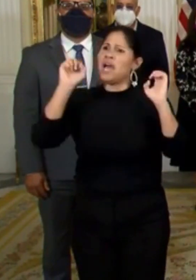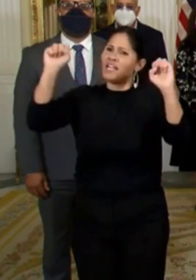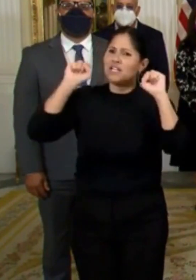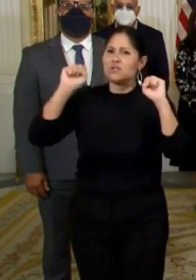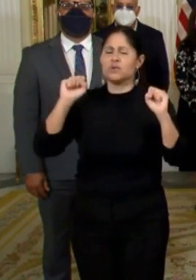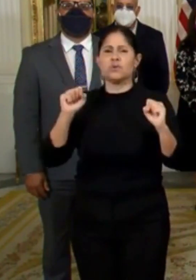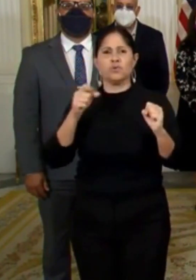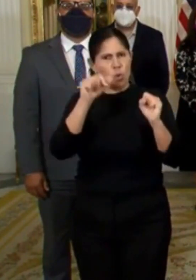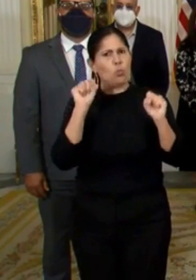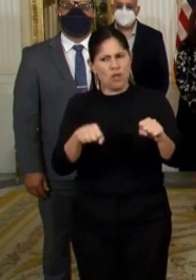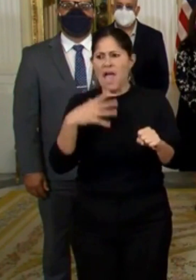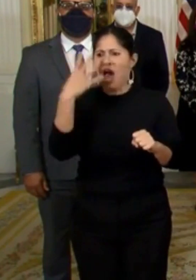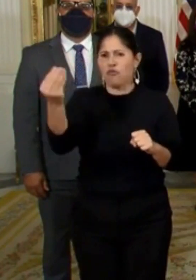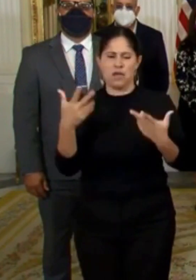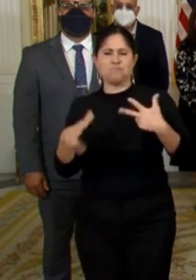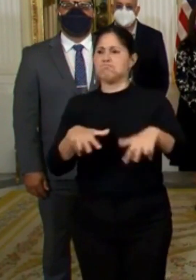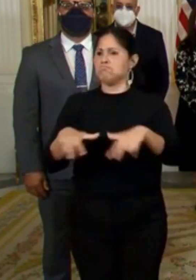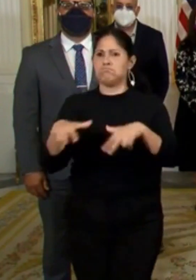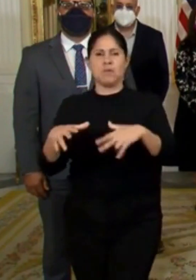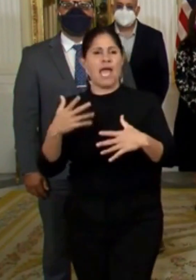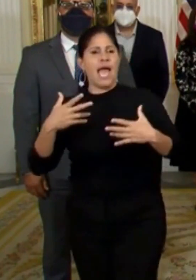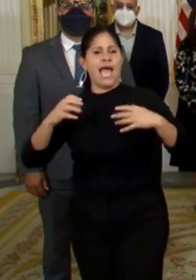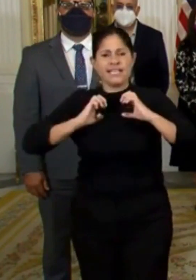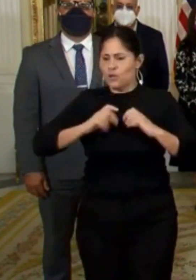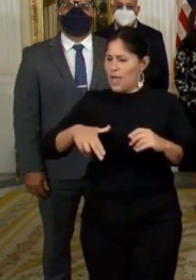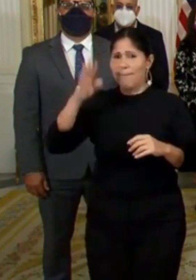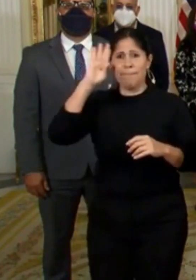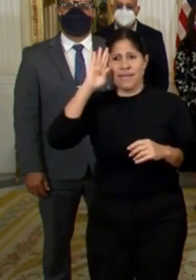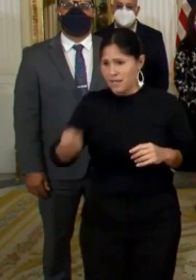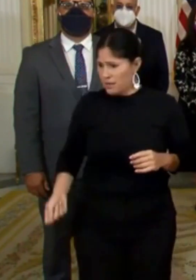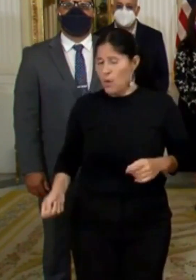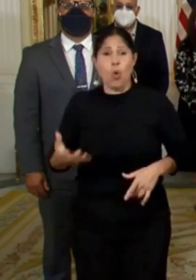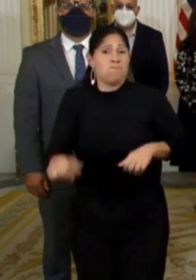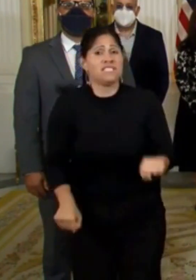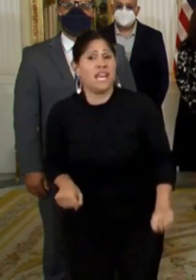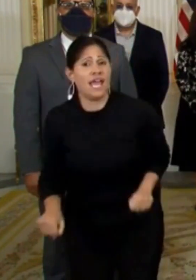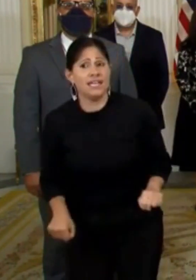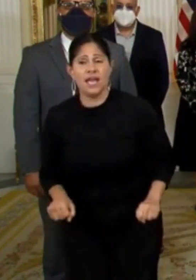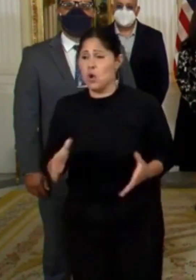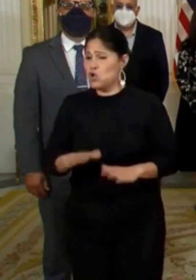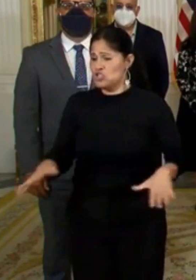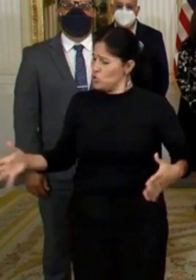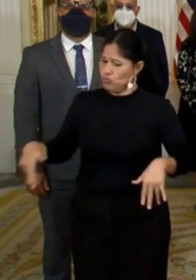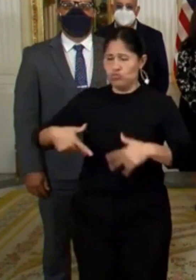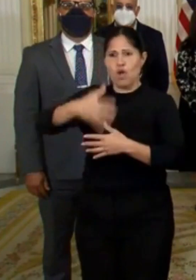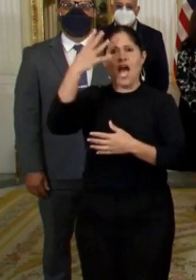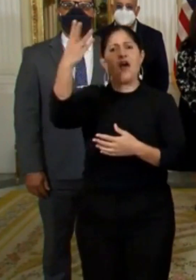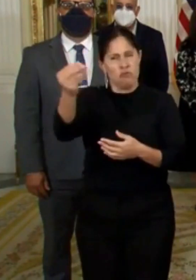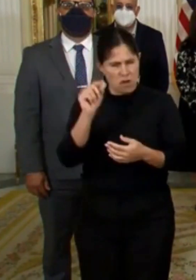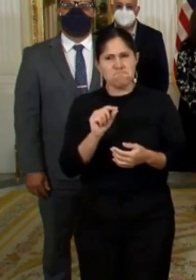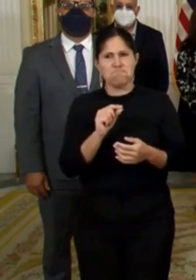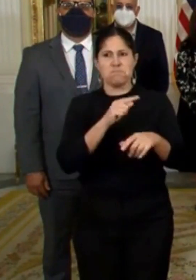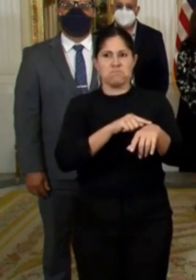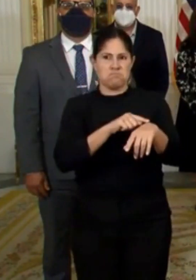al aire libre, como caminar, trotar, correr bicicleta, pasear con los niños y mascotas, solo en el